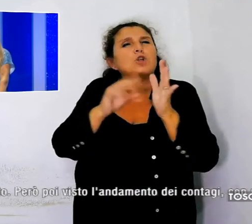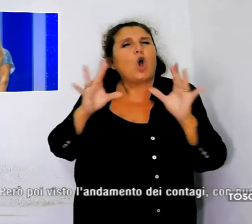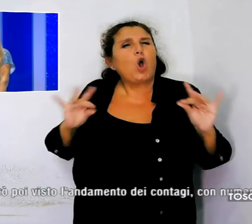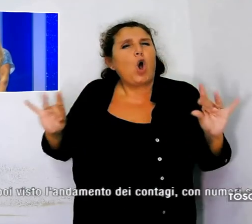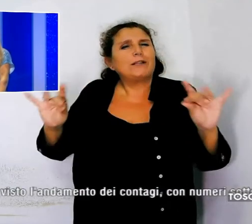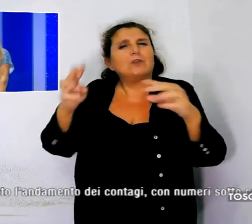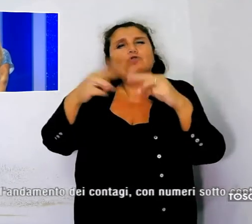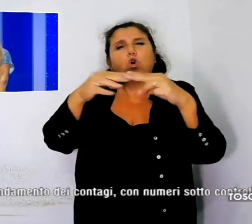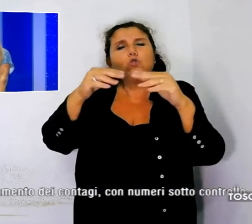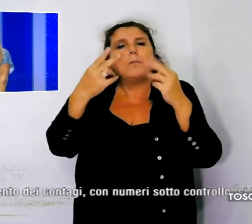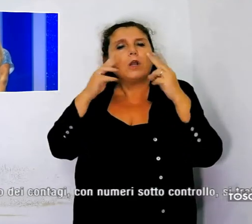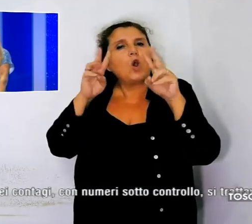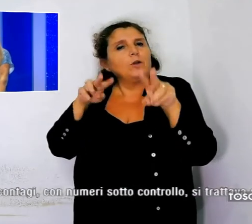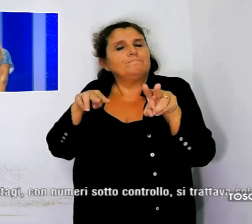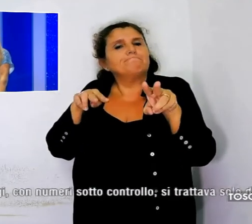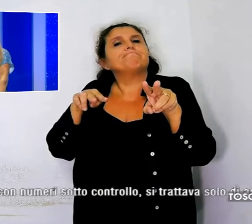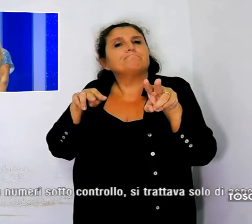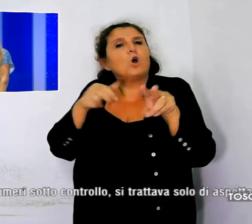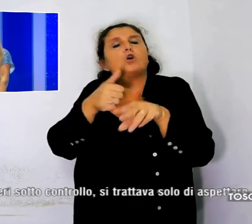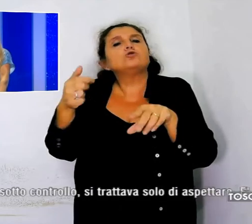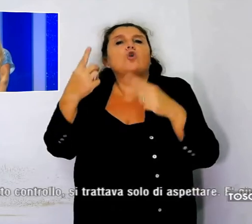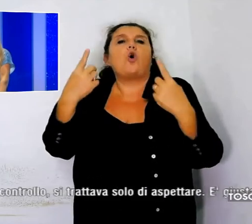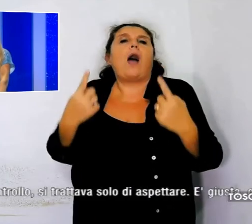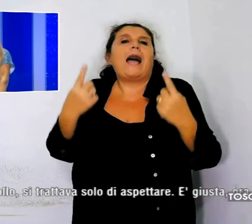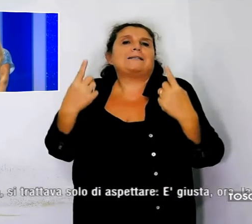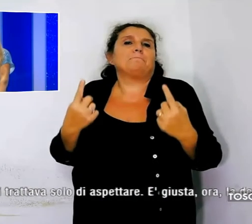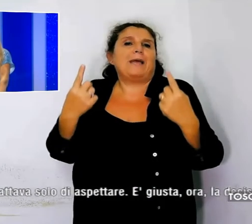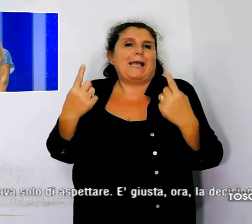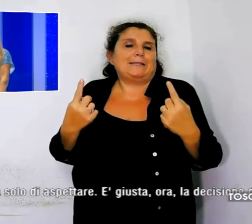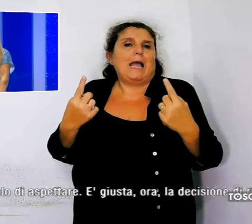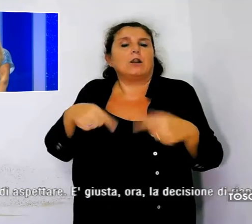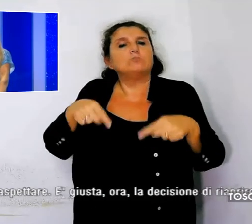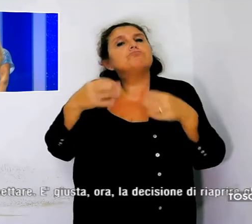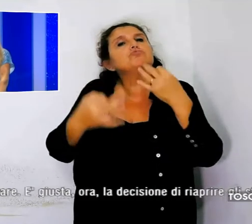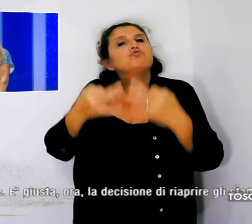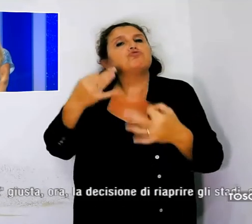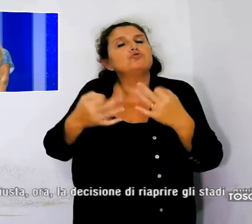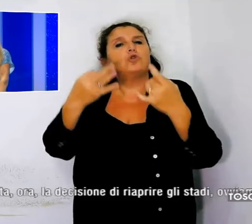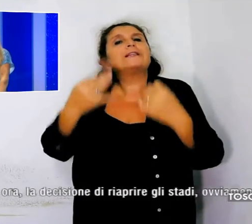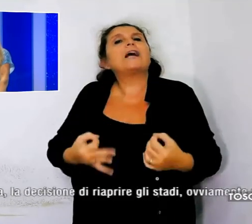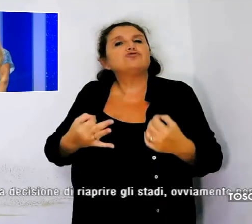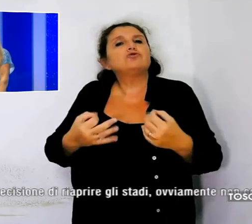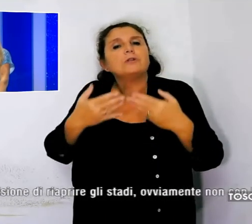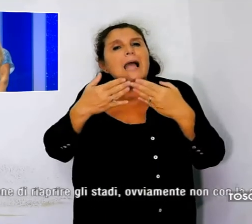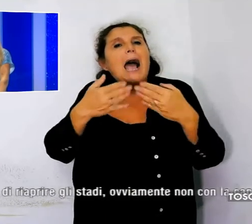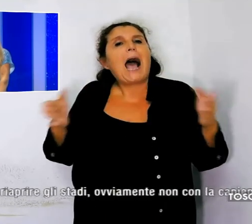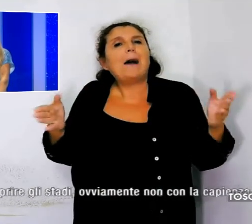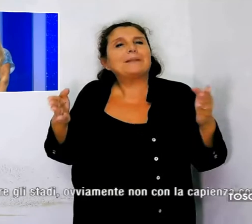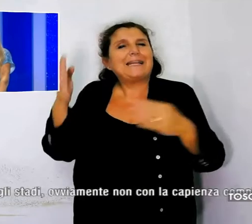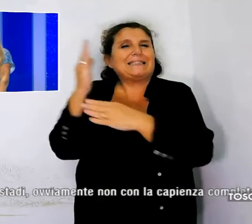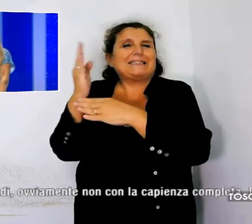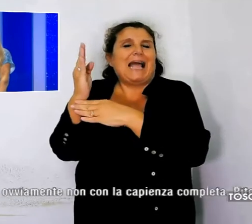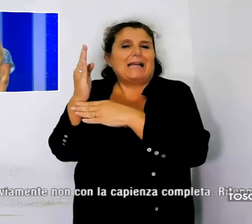sotto controllo, si trattava solo di aspettare. È giusta ora la decisione di riaprire gli stadi, ovviamente,